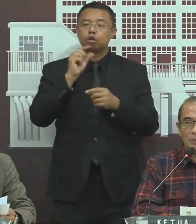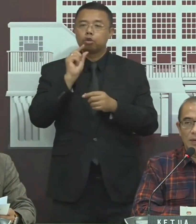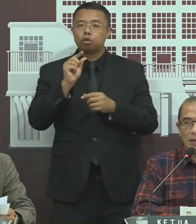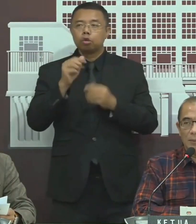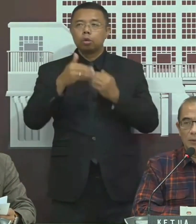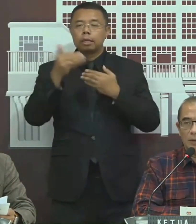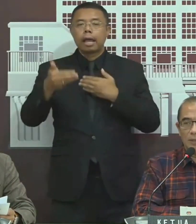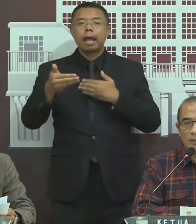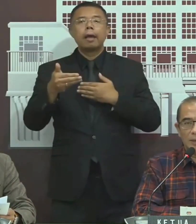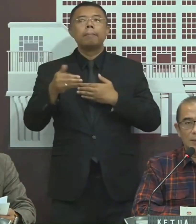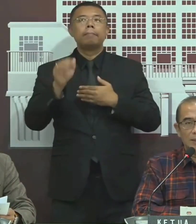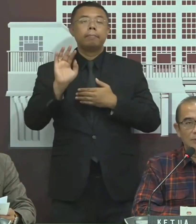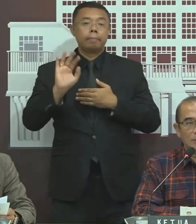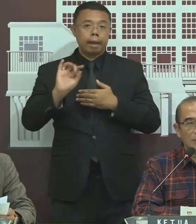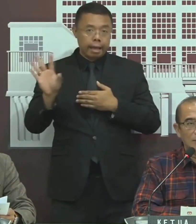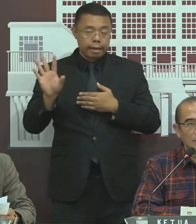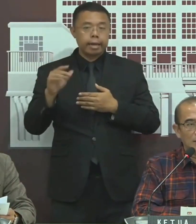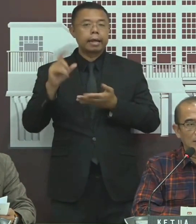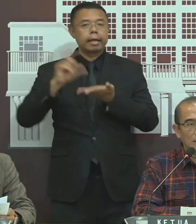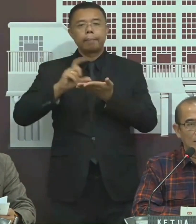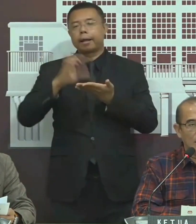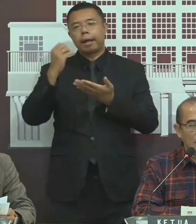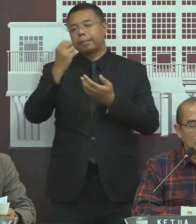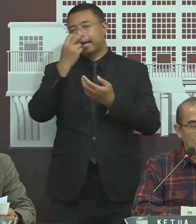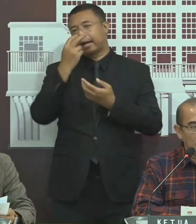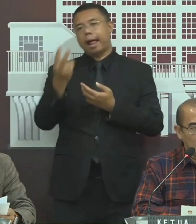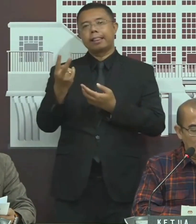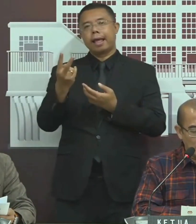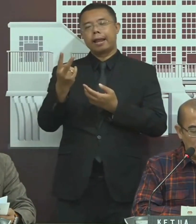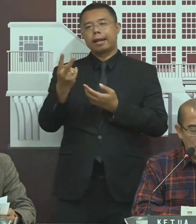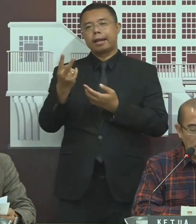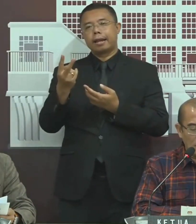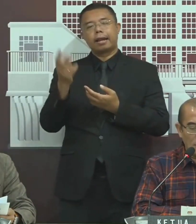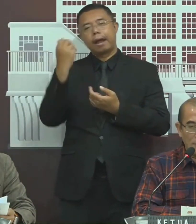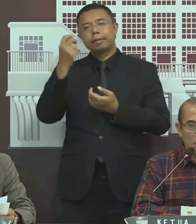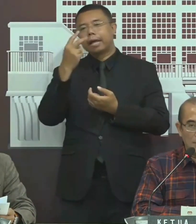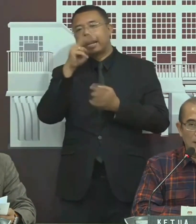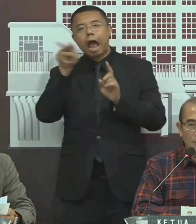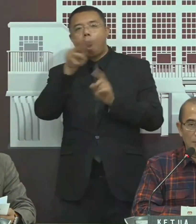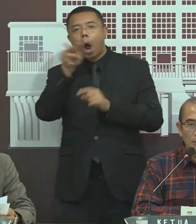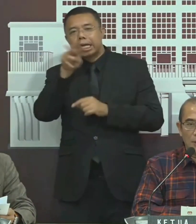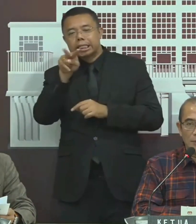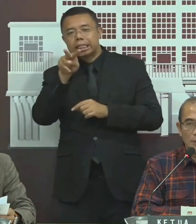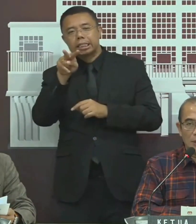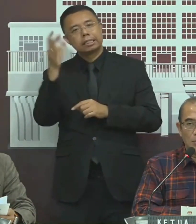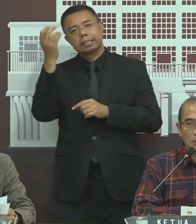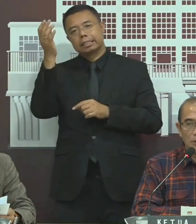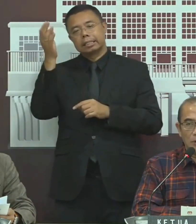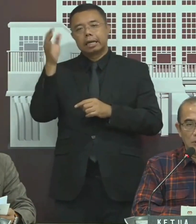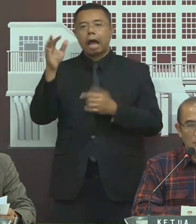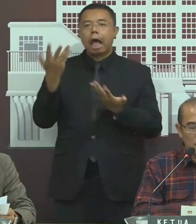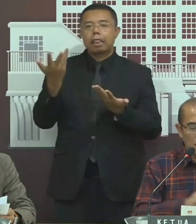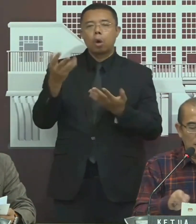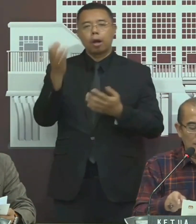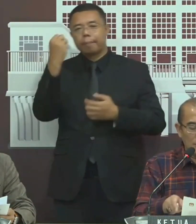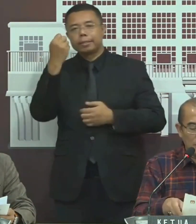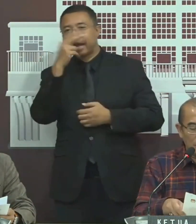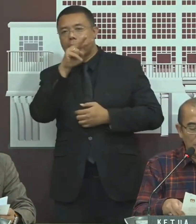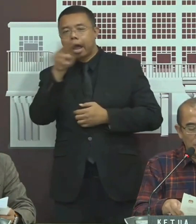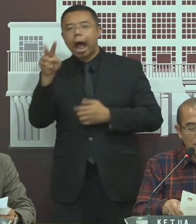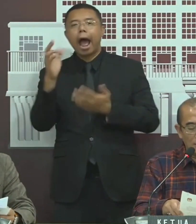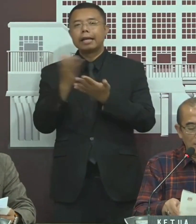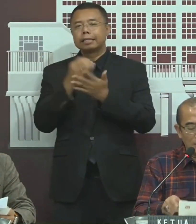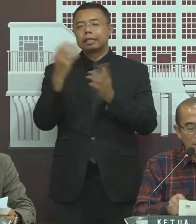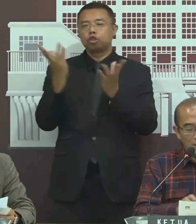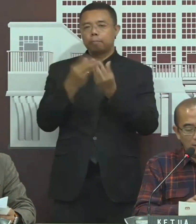tingkat berikutnya Rekapitulasi kejamatan juga tidak bisa terkontrol Tidak bisa terpantau, tidak bisa termonitor Hasil